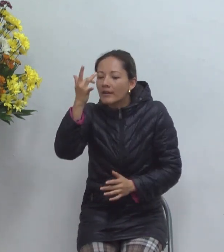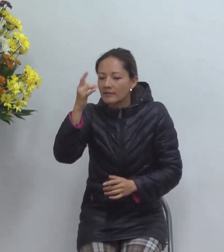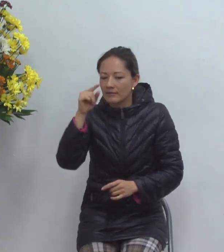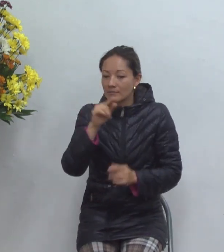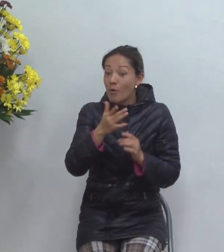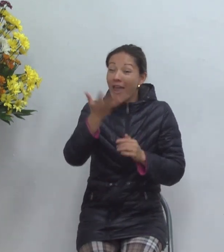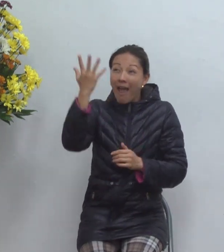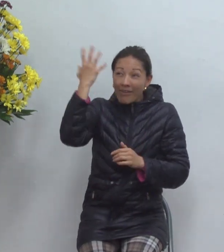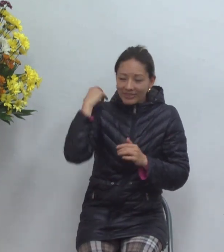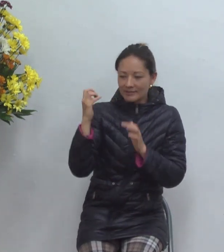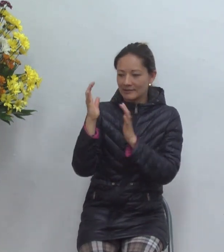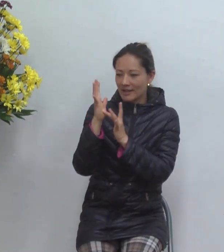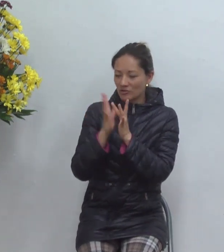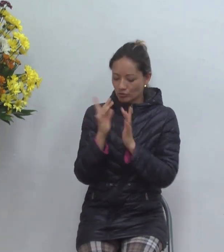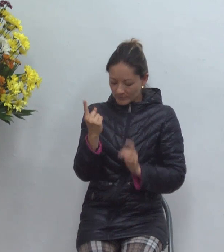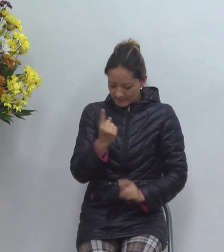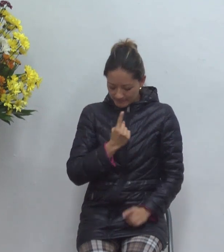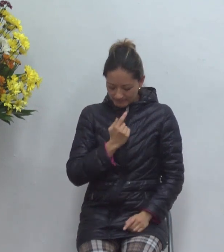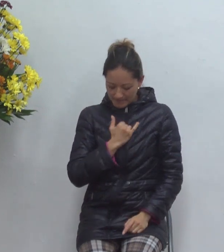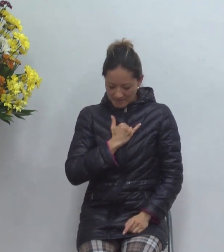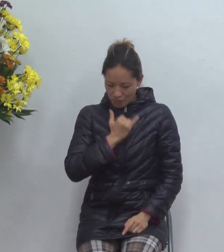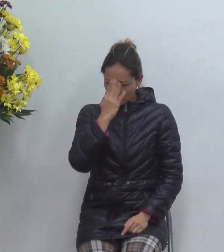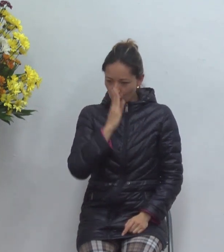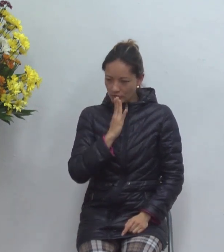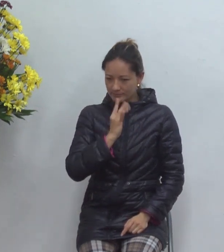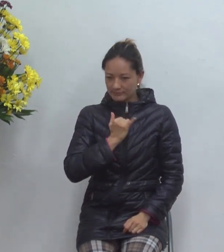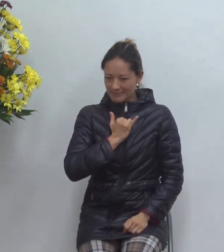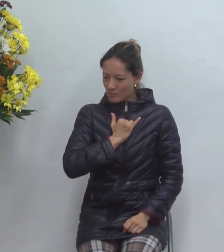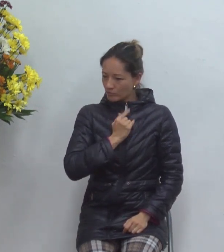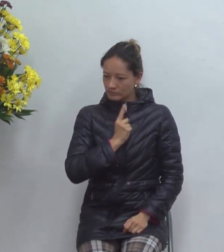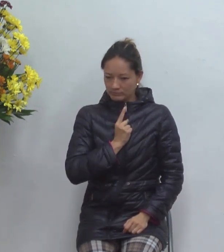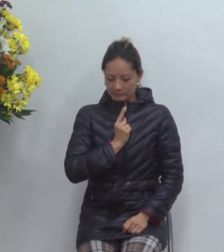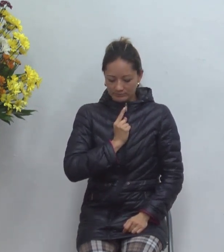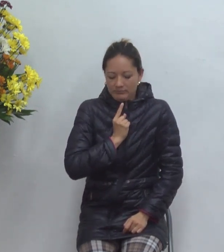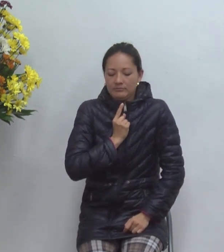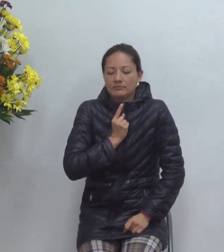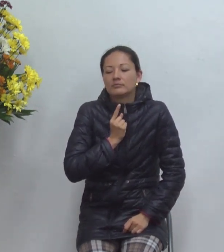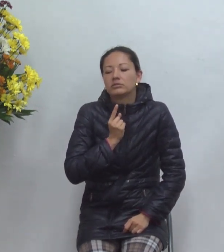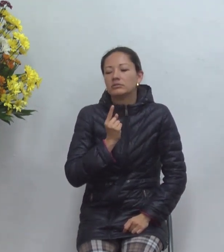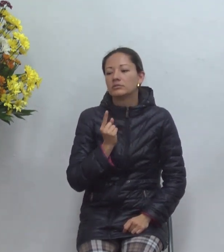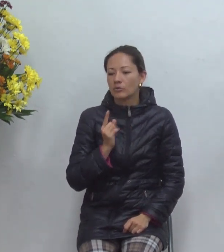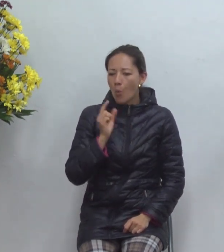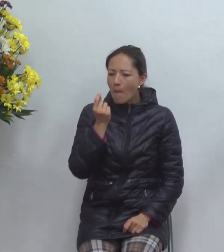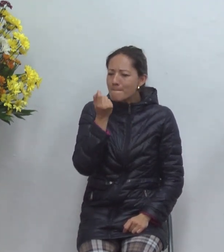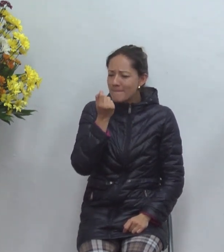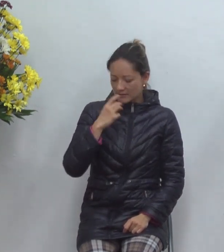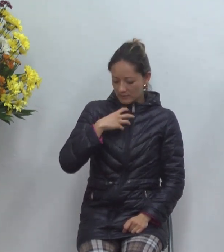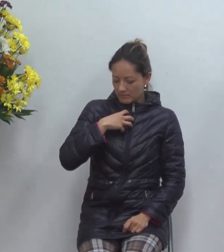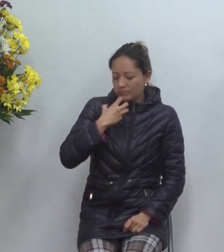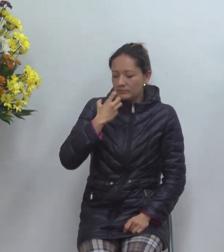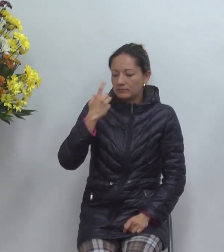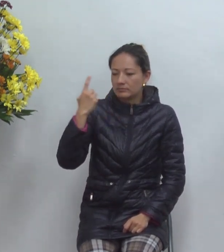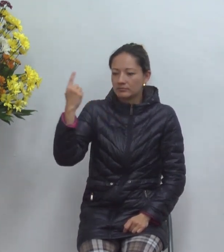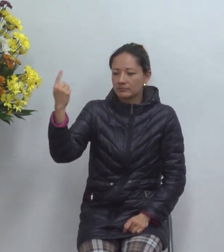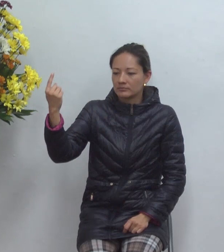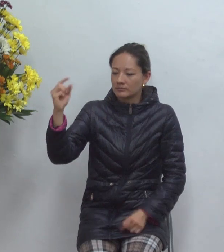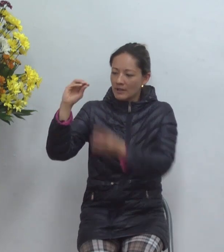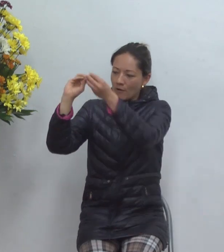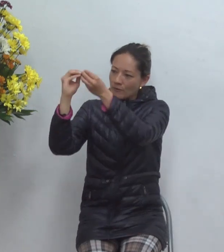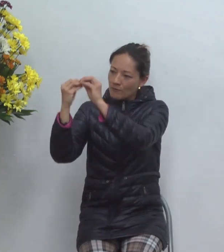evangelio o la gracia y la verdad y a los que creen a los que reciben esa palabra Dios